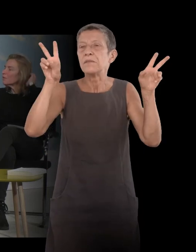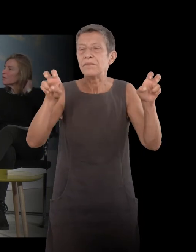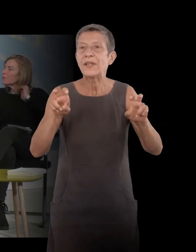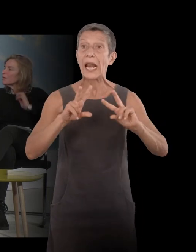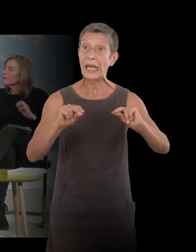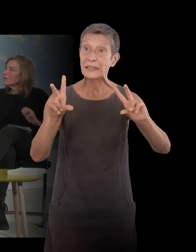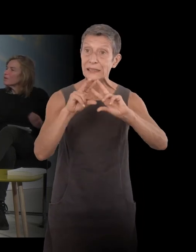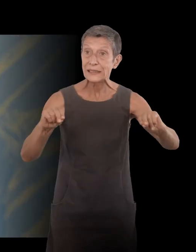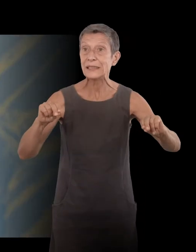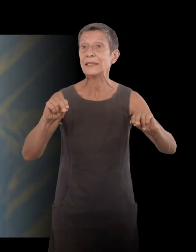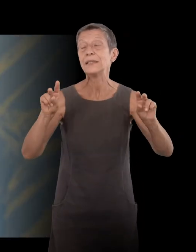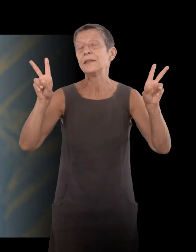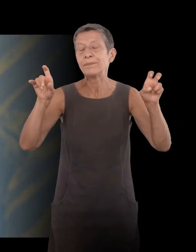Oui, de Martin Buber. Buber, oui.